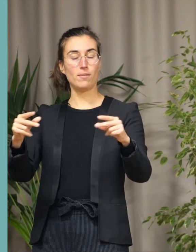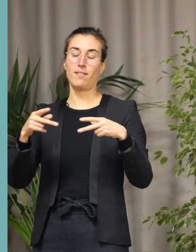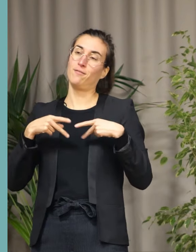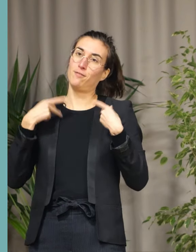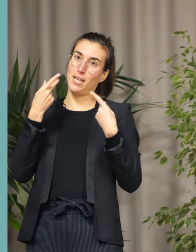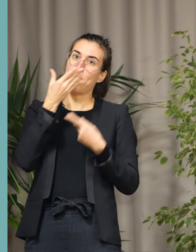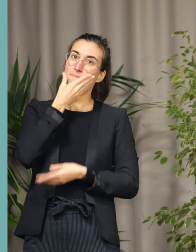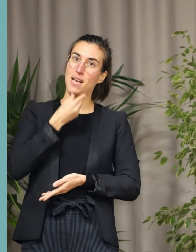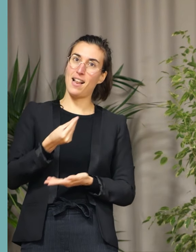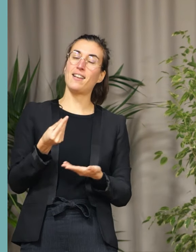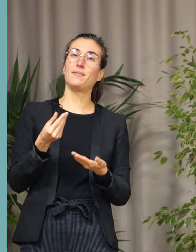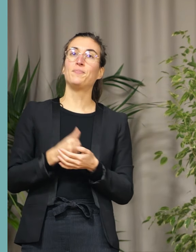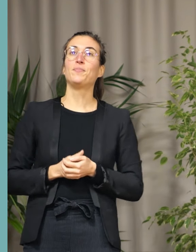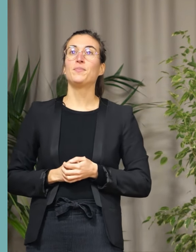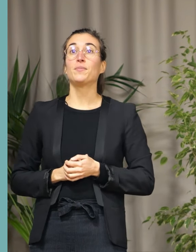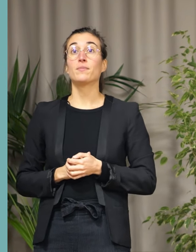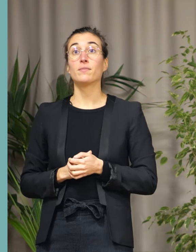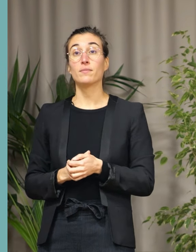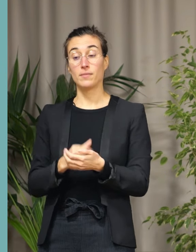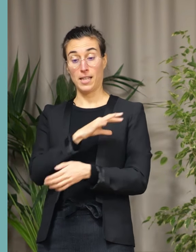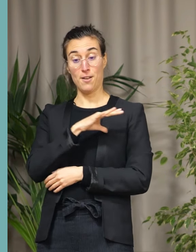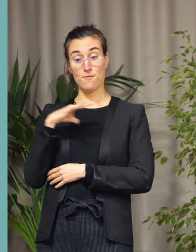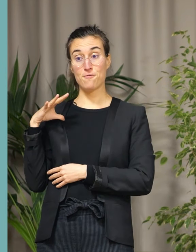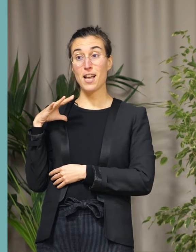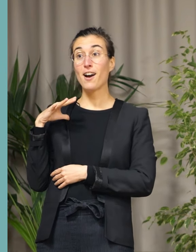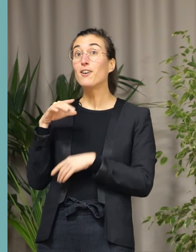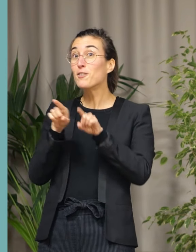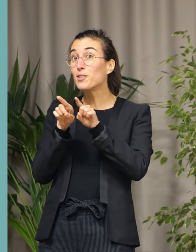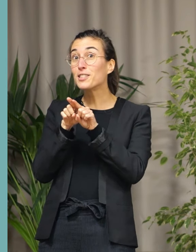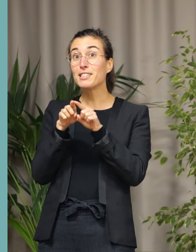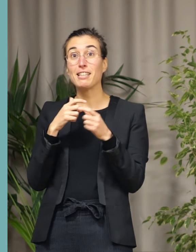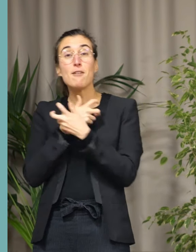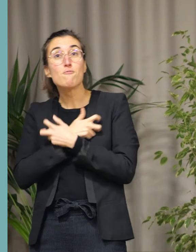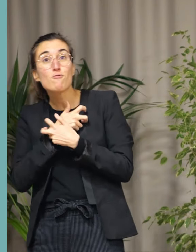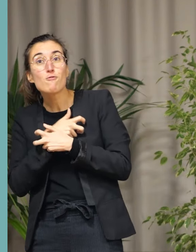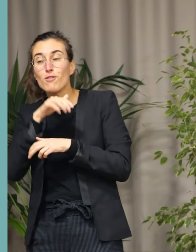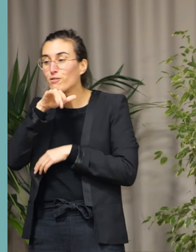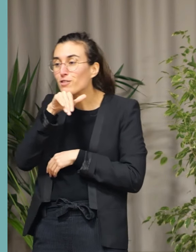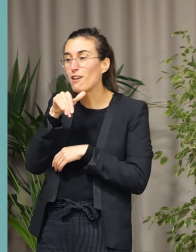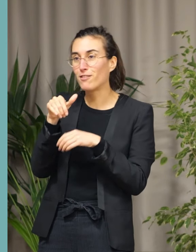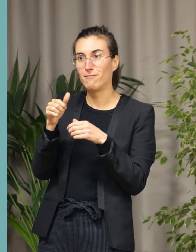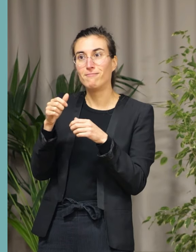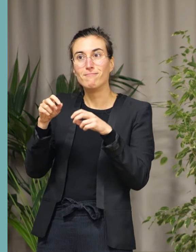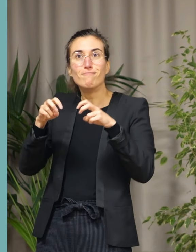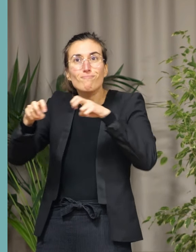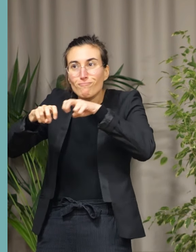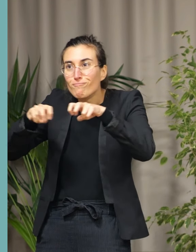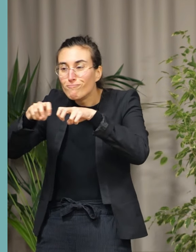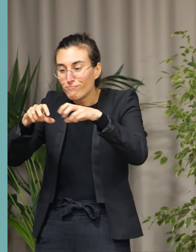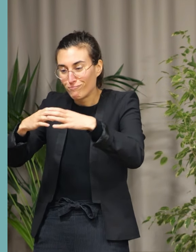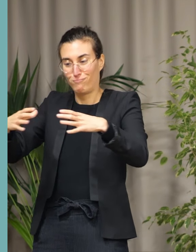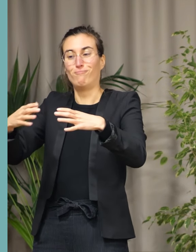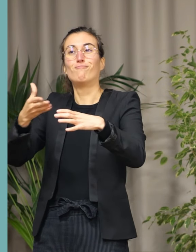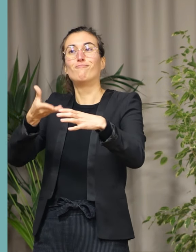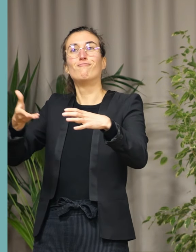Nous sommes particulièrement fiers de posséder un cheptel de chèvres et de moutons. Eh oui, on a ça aussi. Merci aux